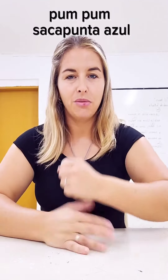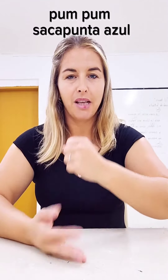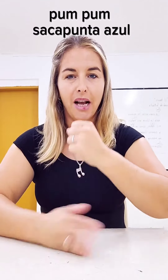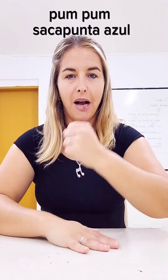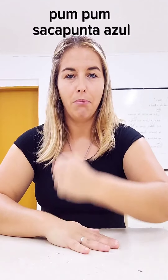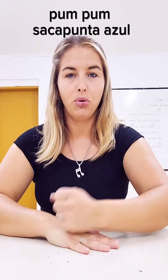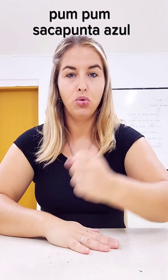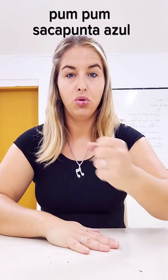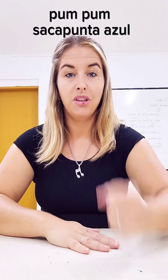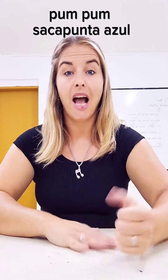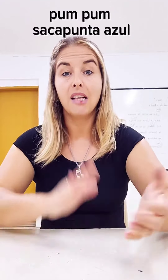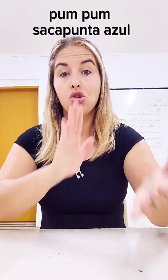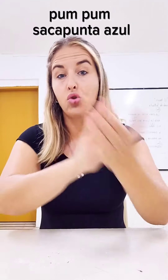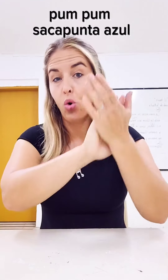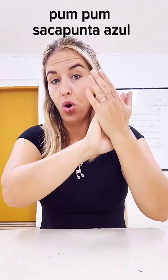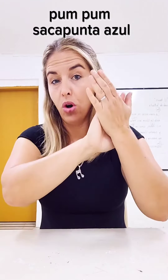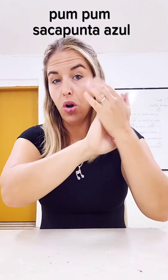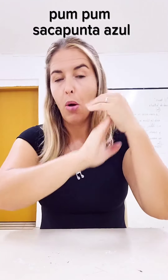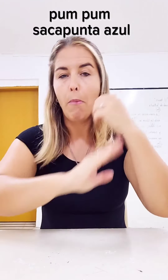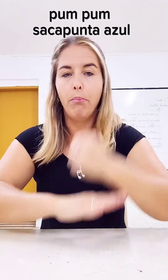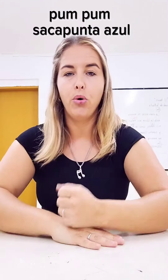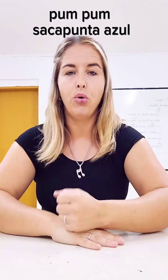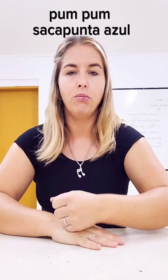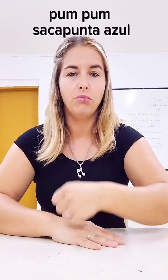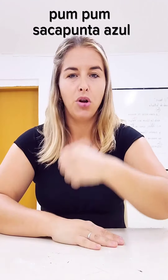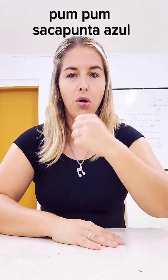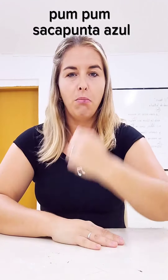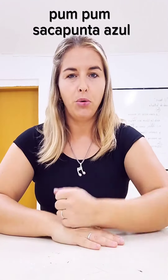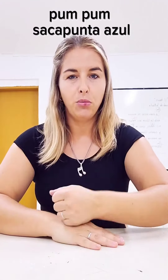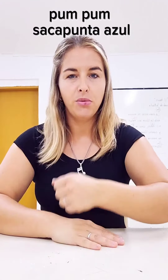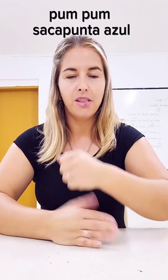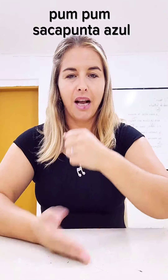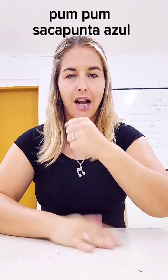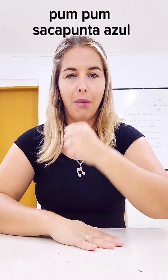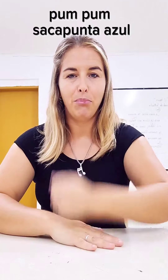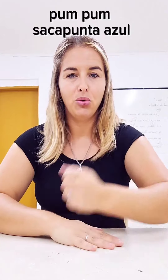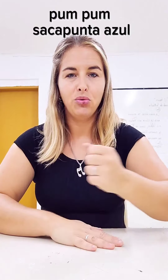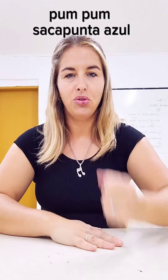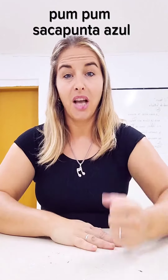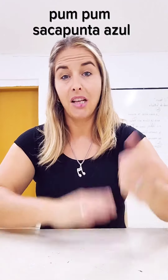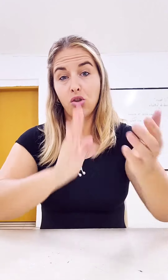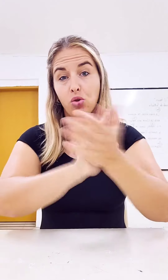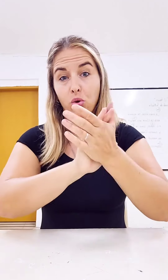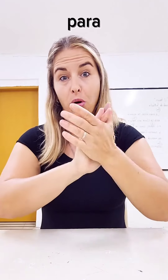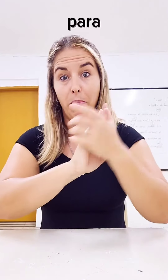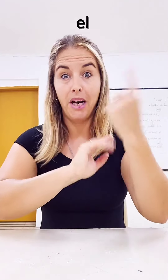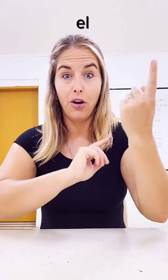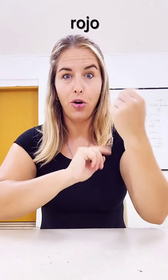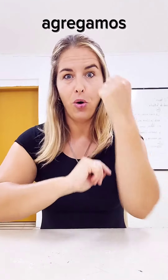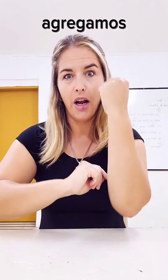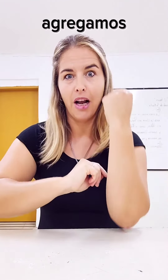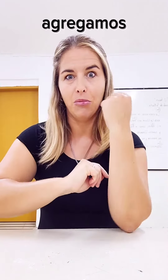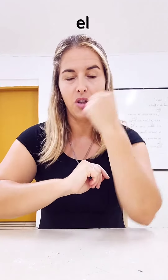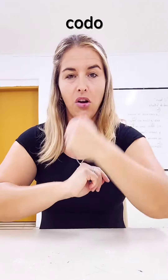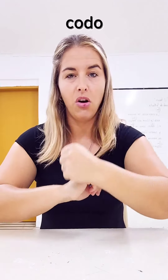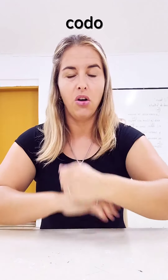sacapunta azul. Pum pum sacapunta azul. Para el rojo agregamos el codo.